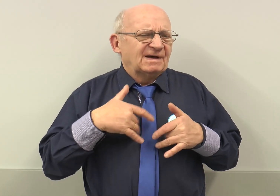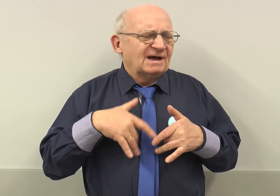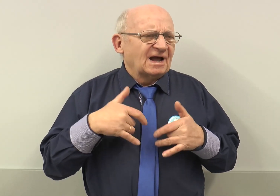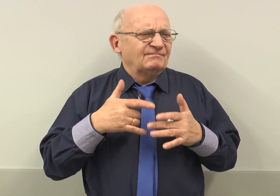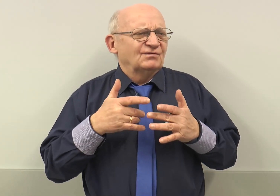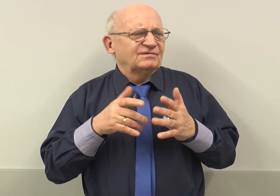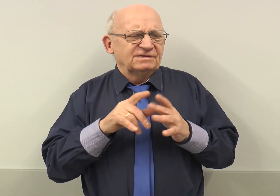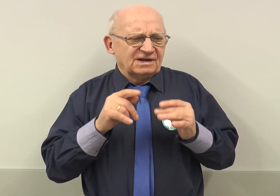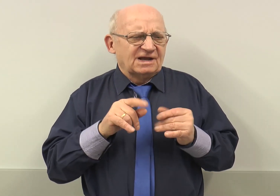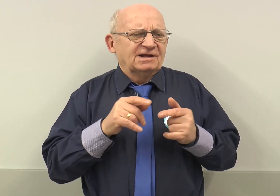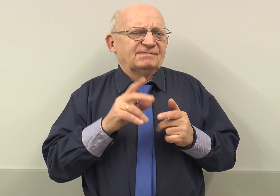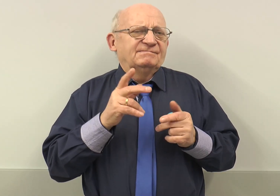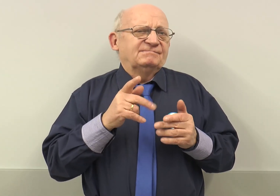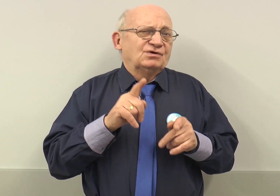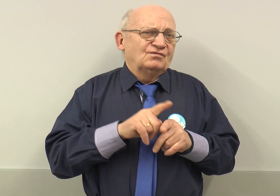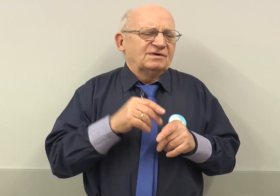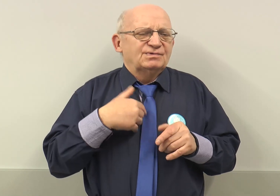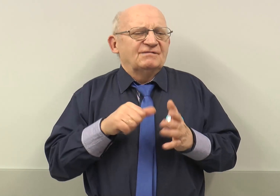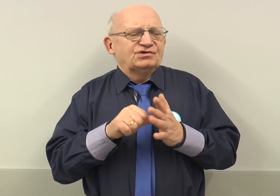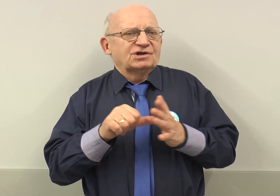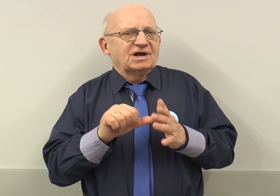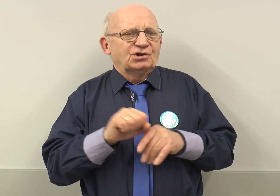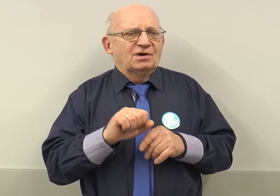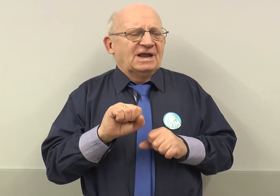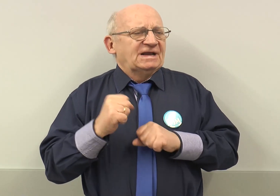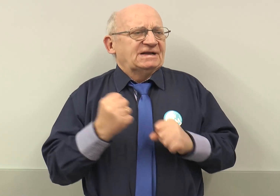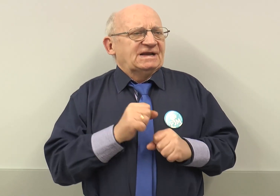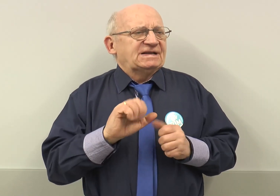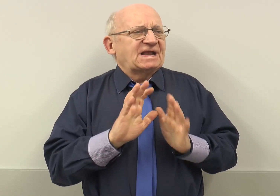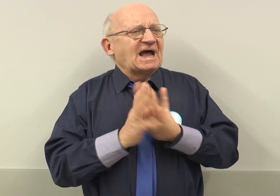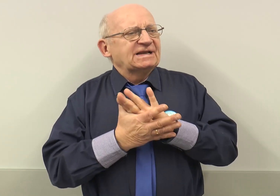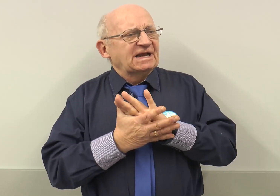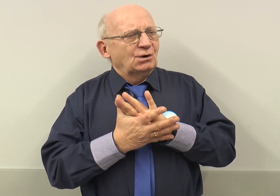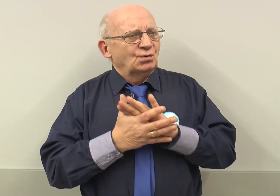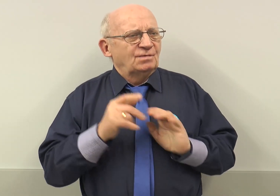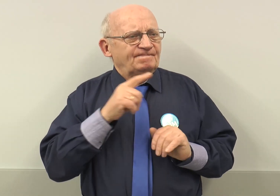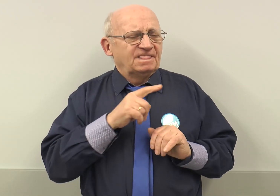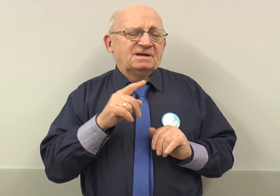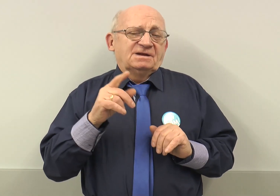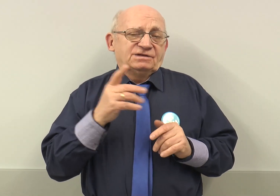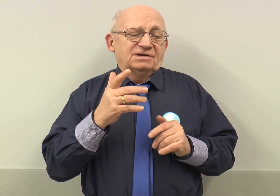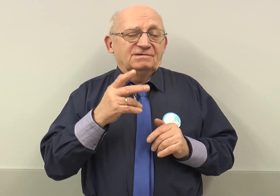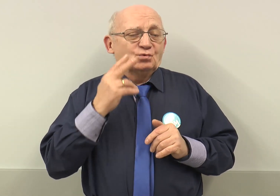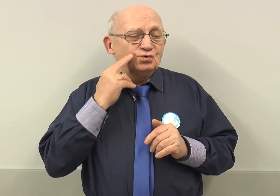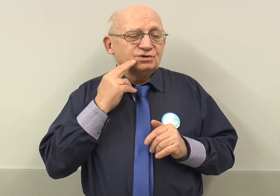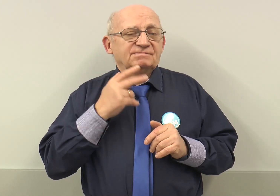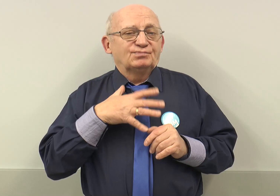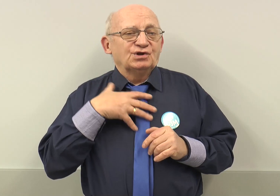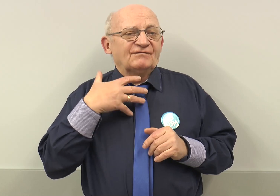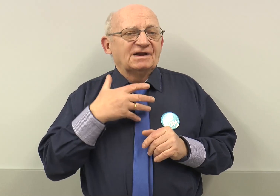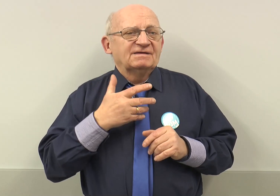hrabiów i tak dalej. Również była wycieczka do Kansenu, gdzie Głuchy podziwali